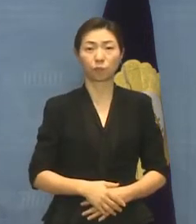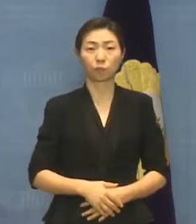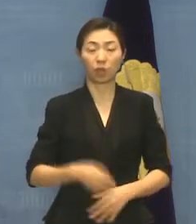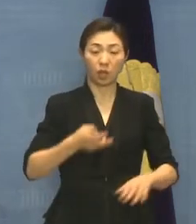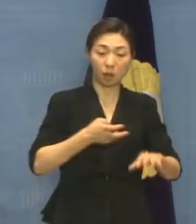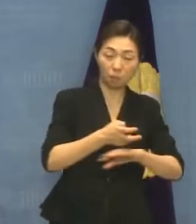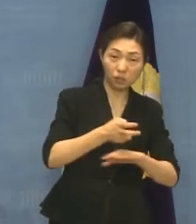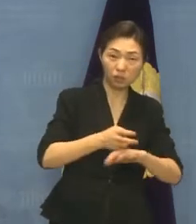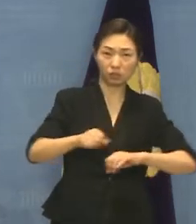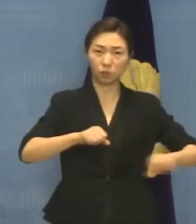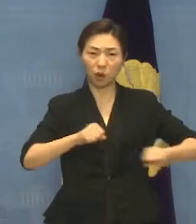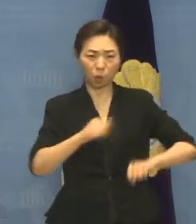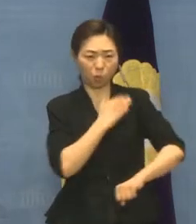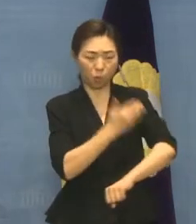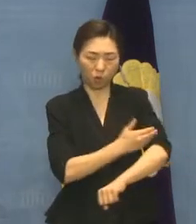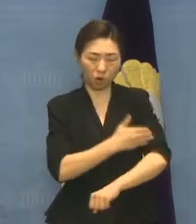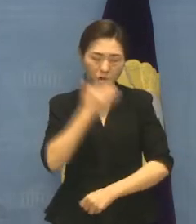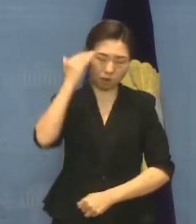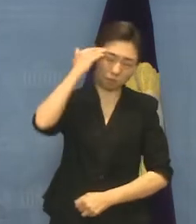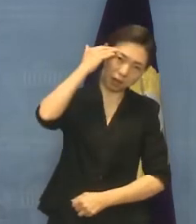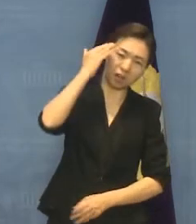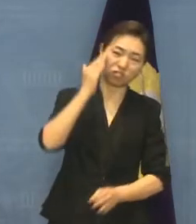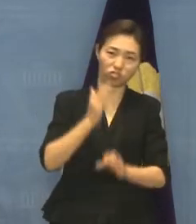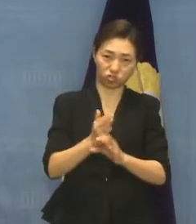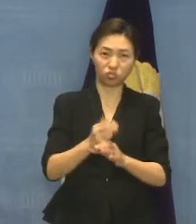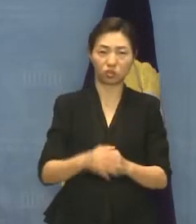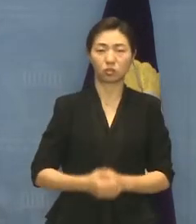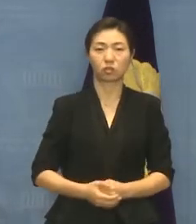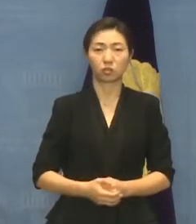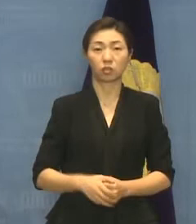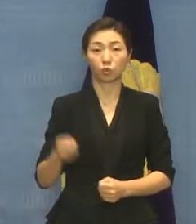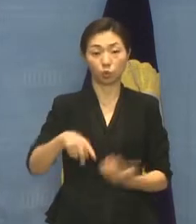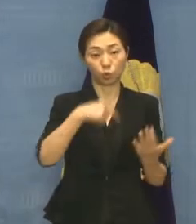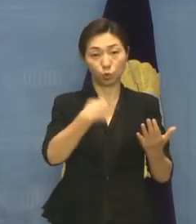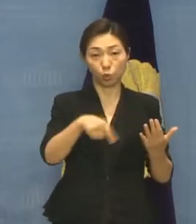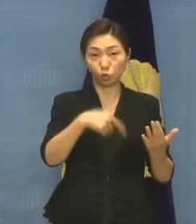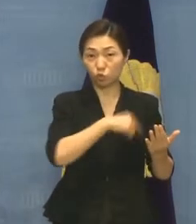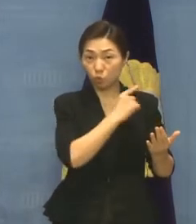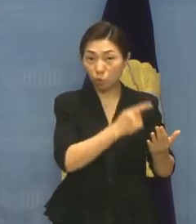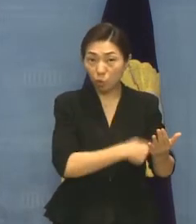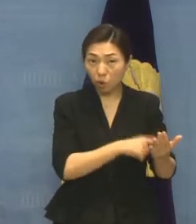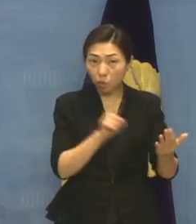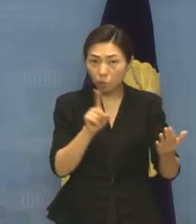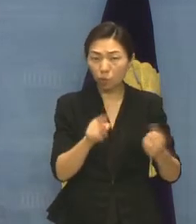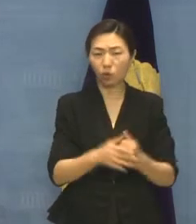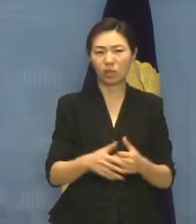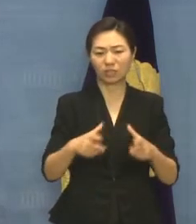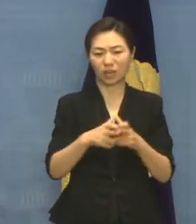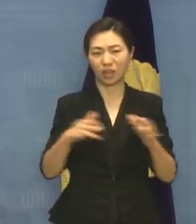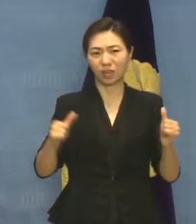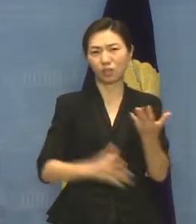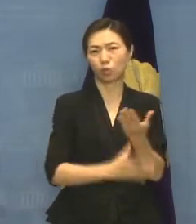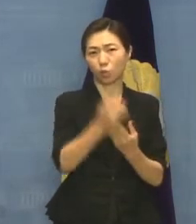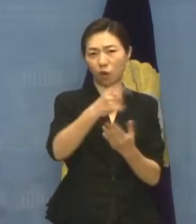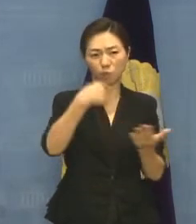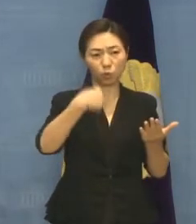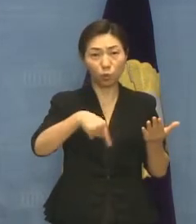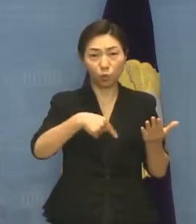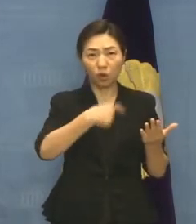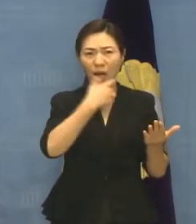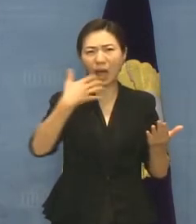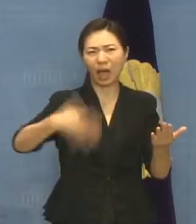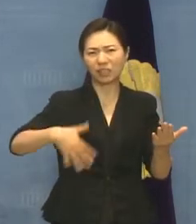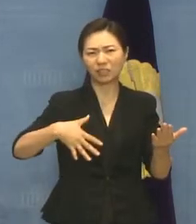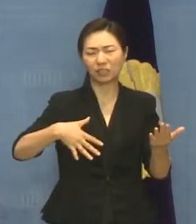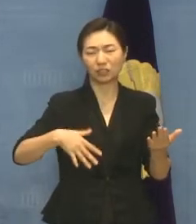권리가 침해되고 있다. 권고를 한 바 있습니다. 교육권에 대해서 장애인 통합 교육이 제대로 보장되지 않고 있다. 권고한 바